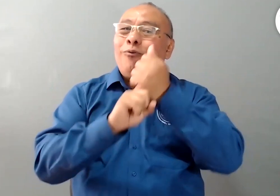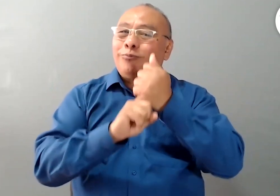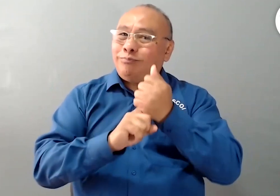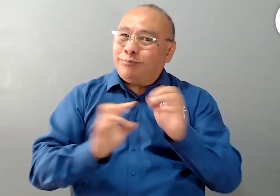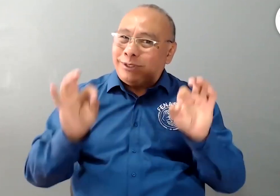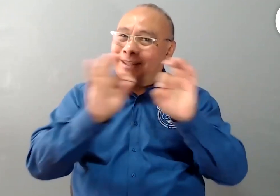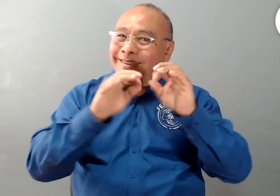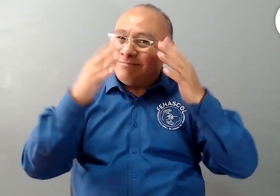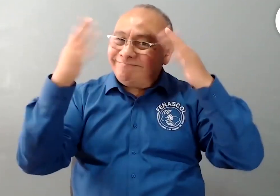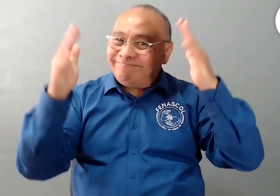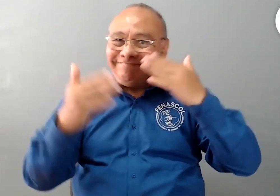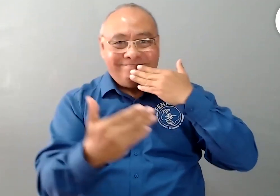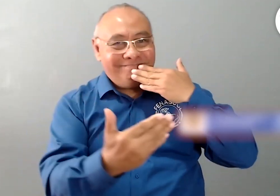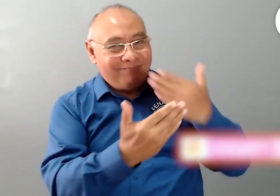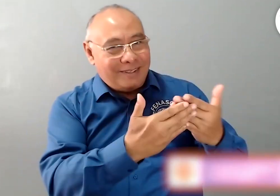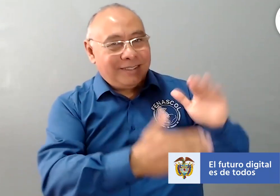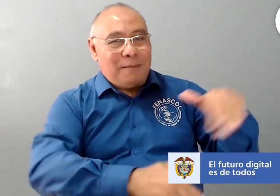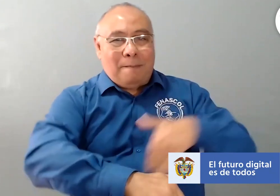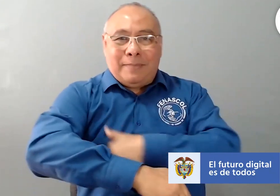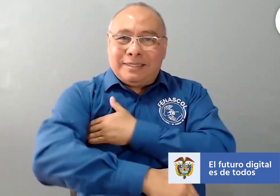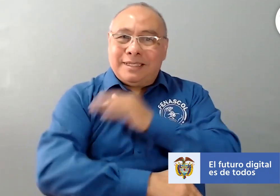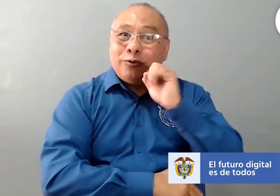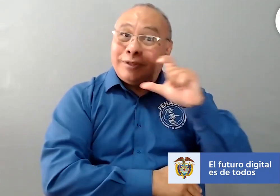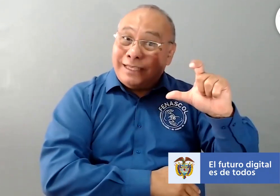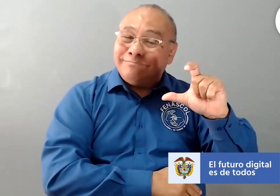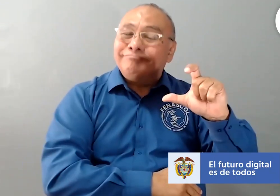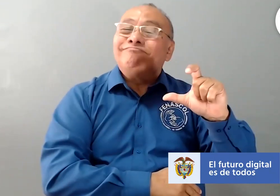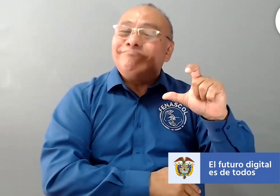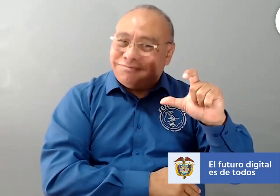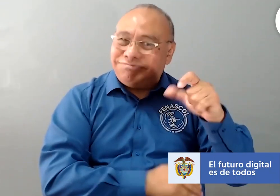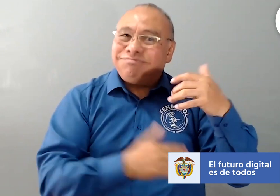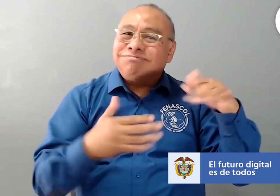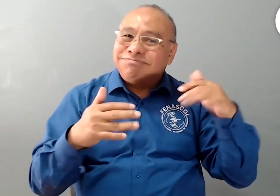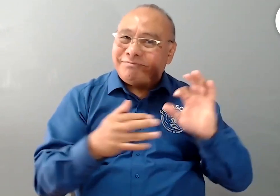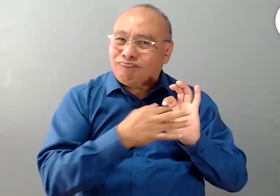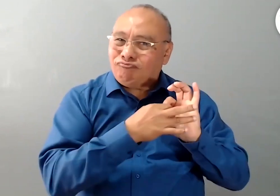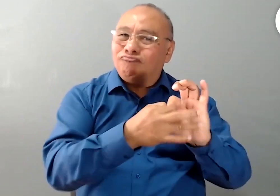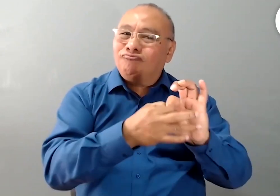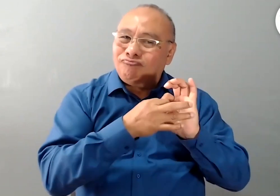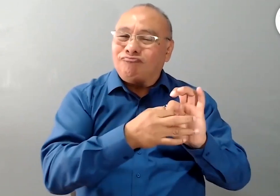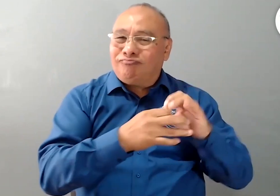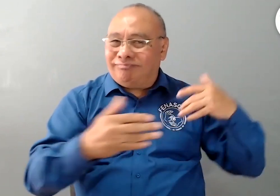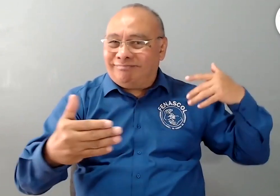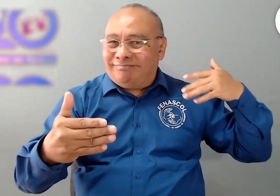gracias al Ministerio TIC, por ese trabajo mancomunado que hemos venido haciendo durante estos 20 años.